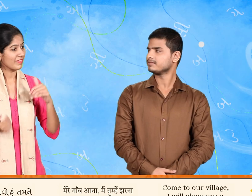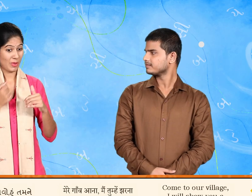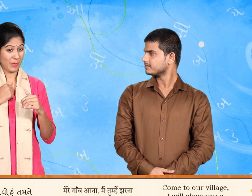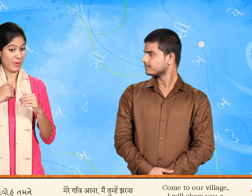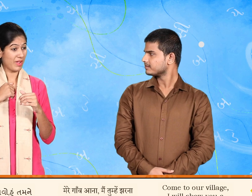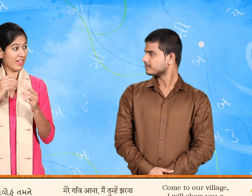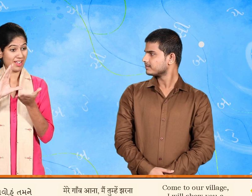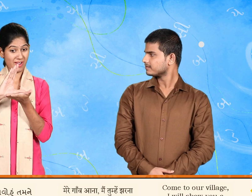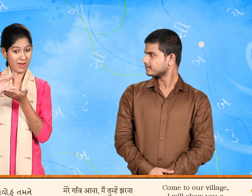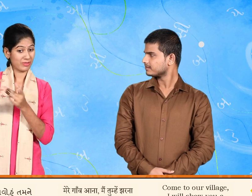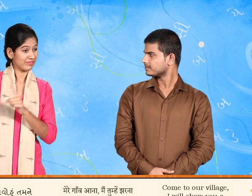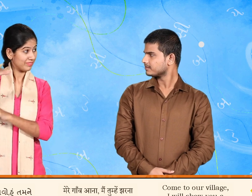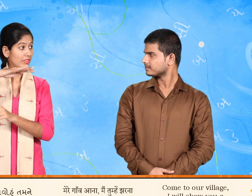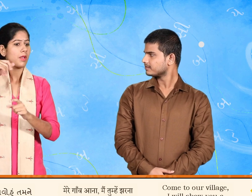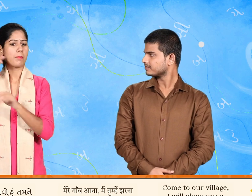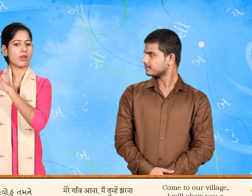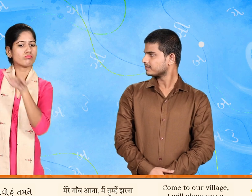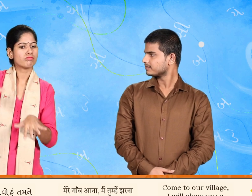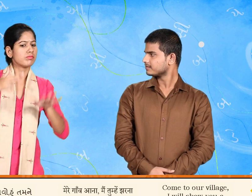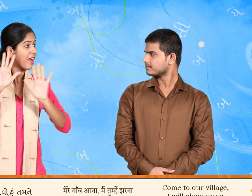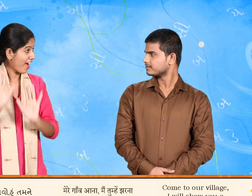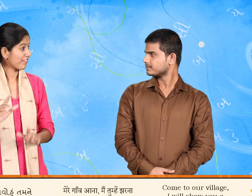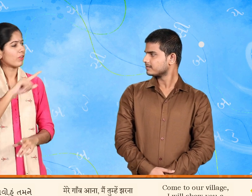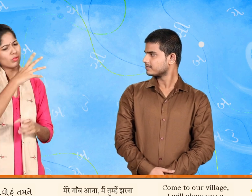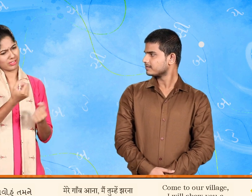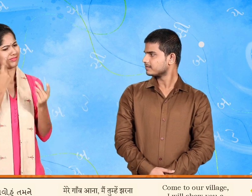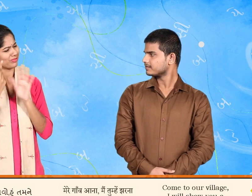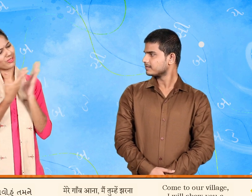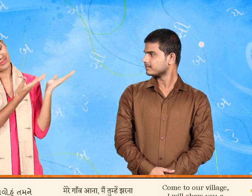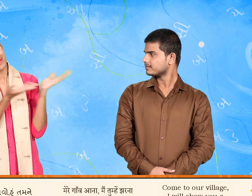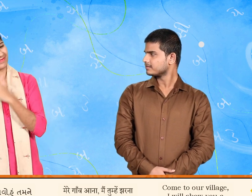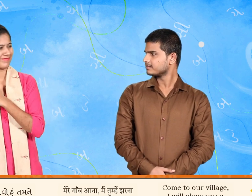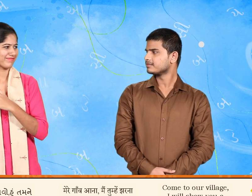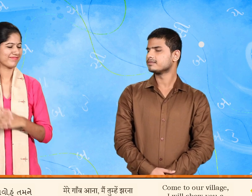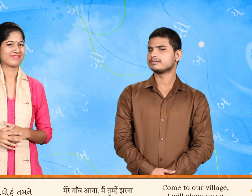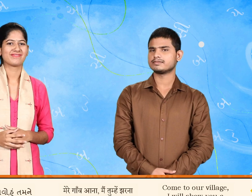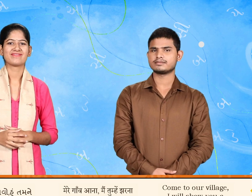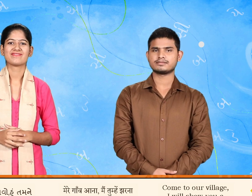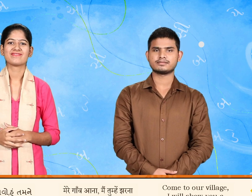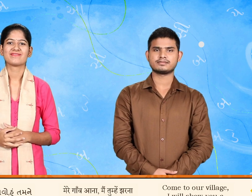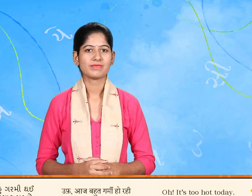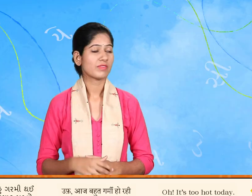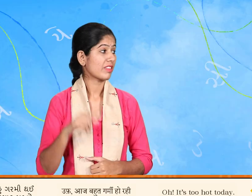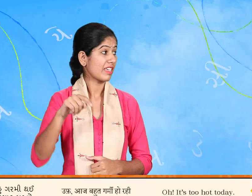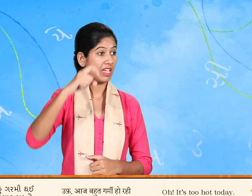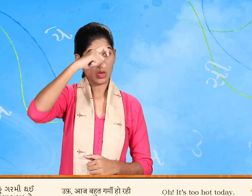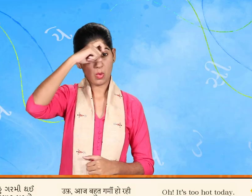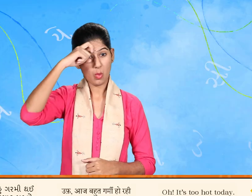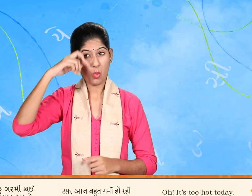ગામ આવો હું તમને જરણું દેખાડીશ ઓ આજે